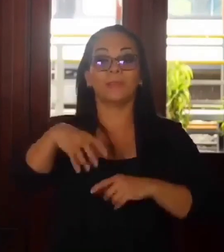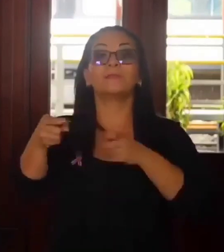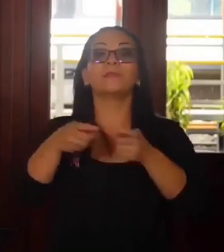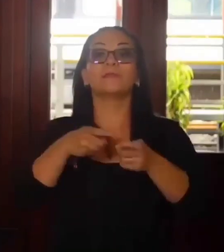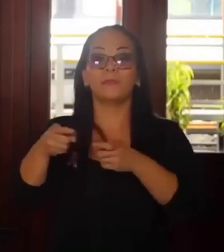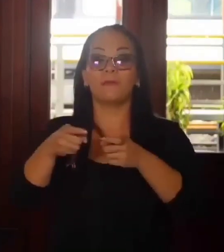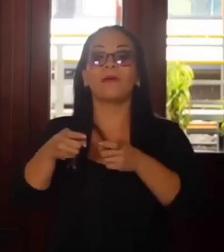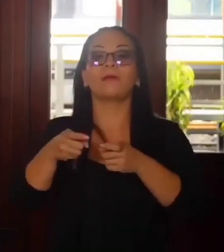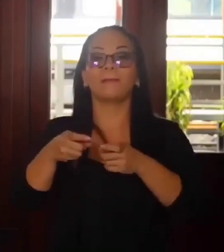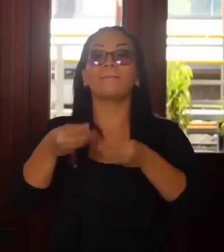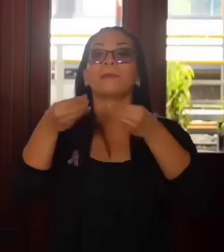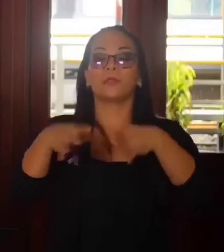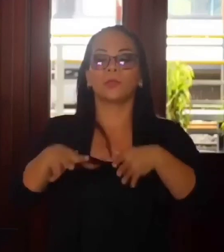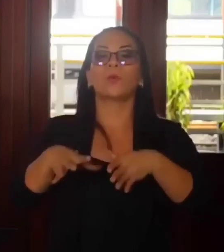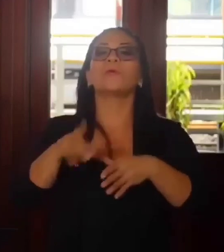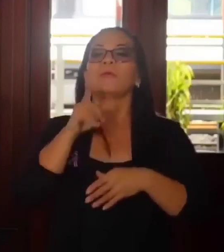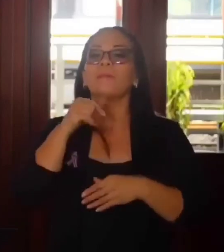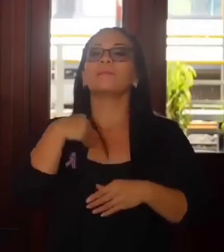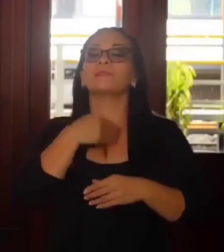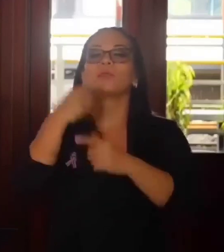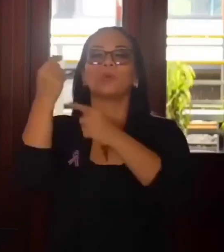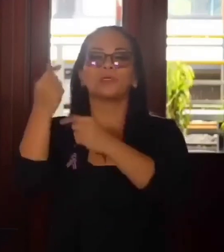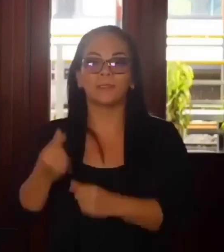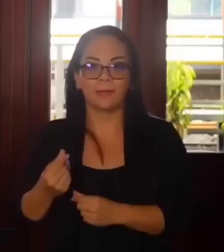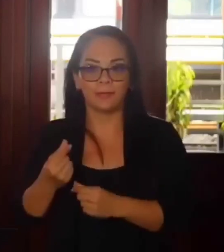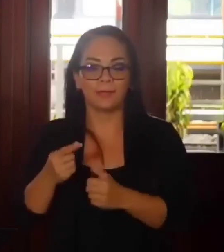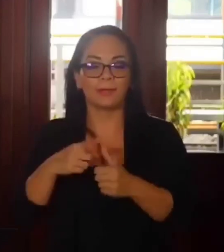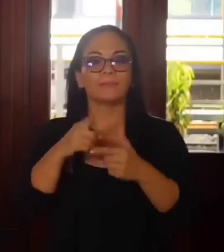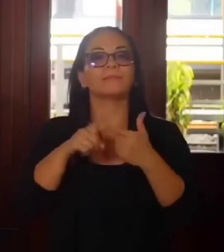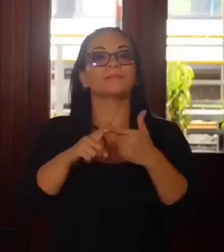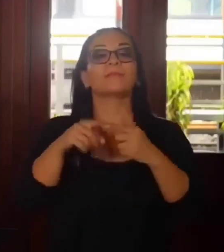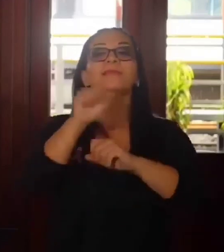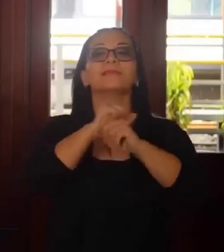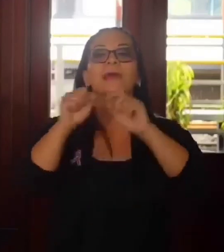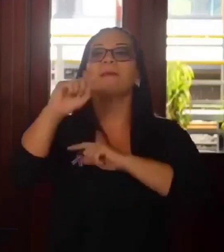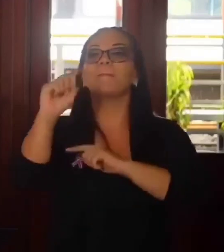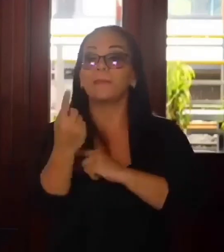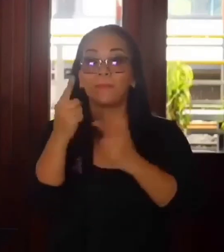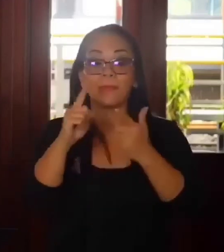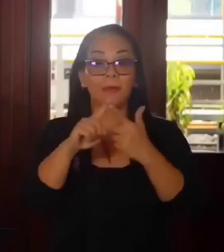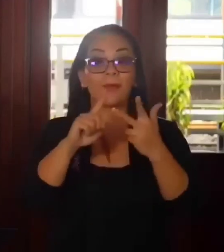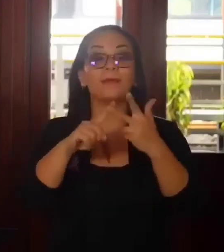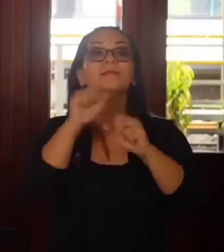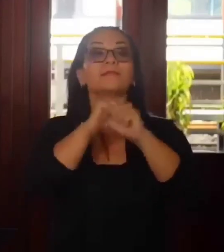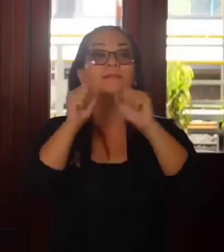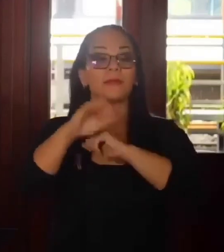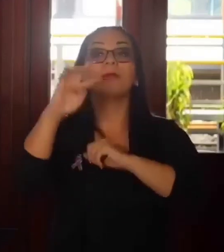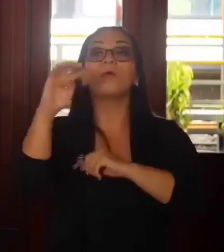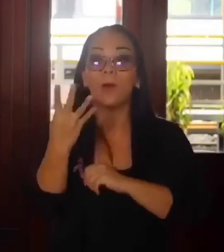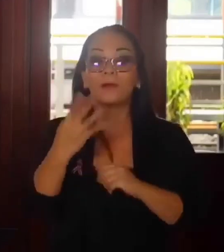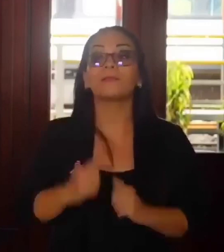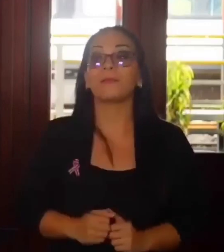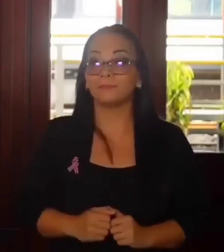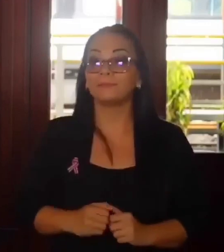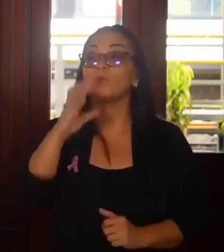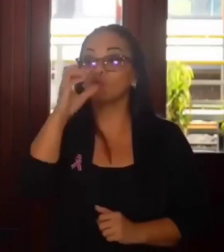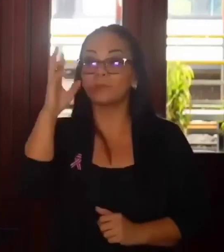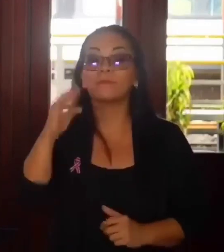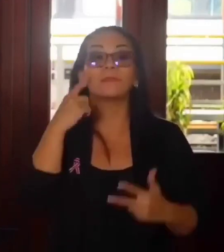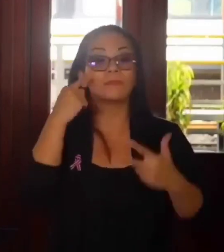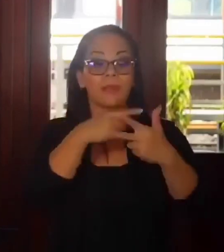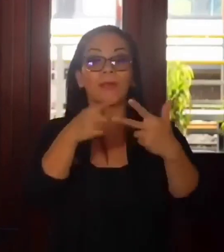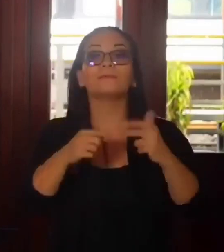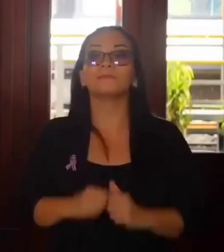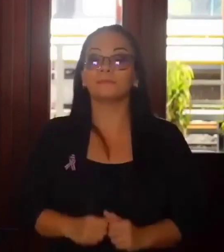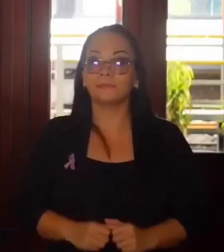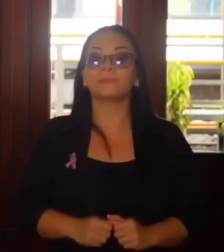en el Ministerio de Hacienda, la Sala Primera y la Sala Constitucional costarricenses, y